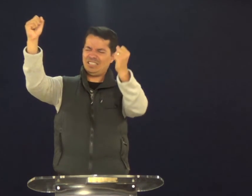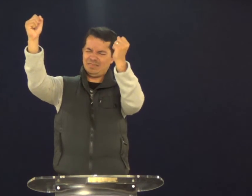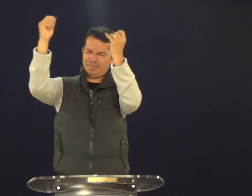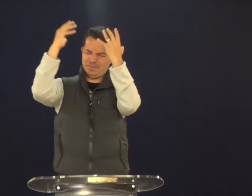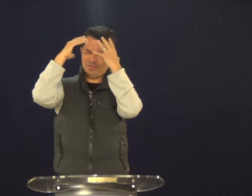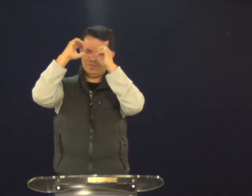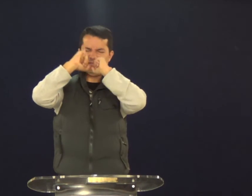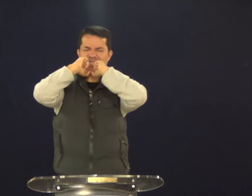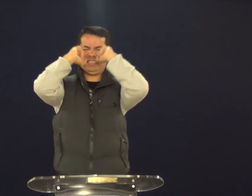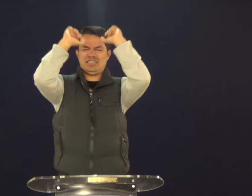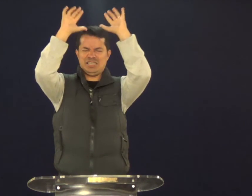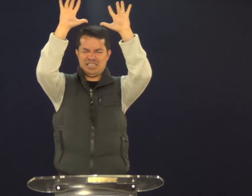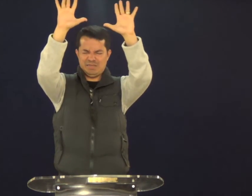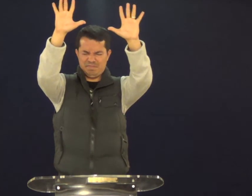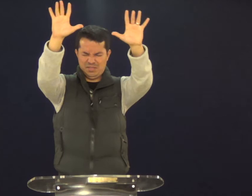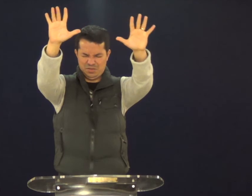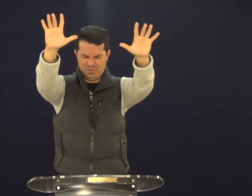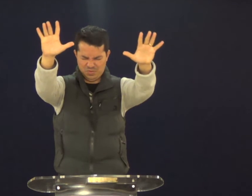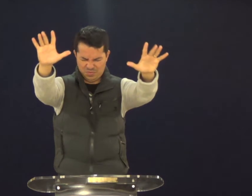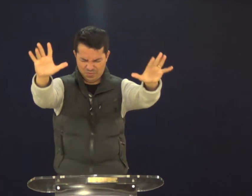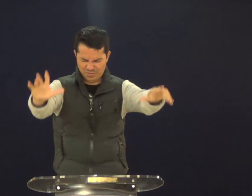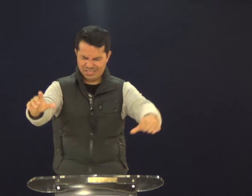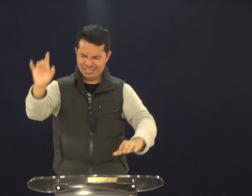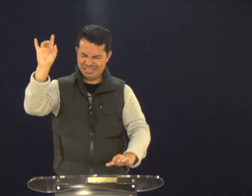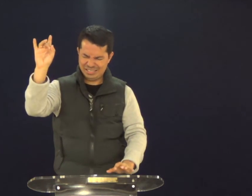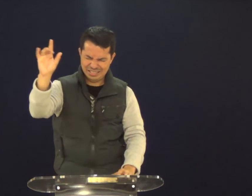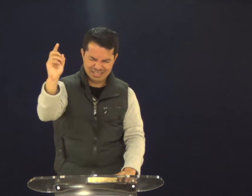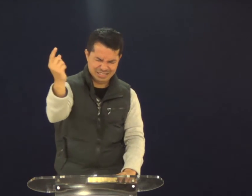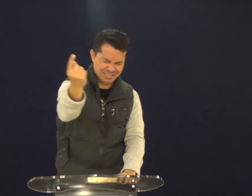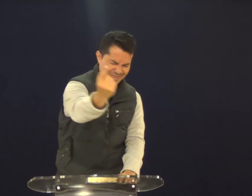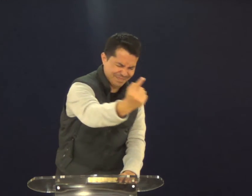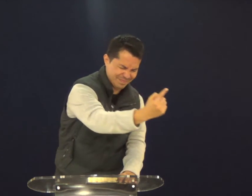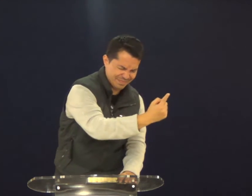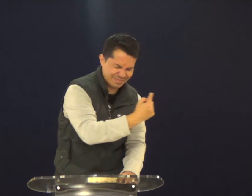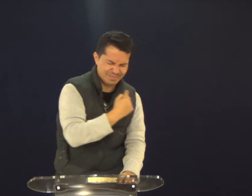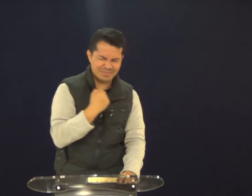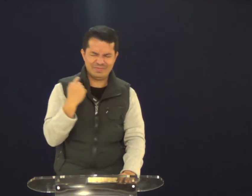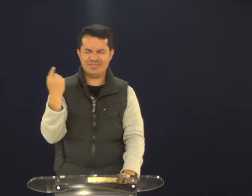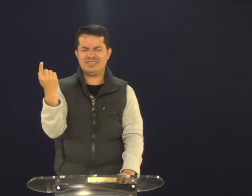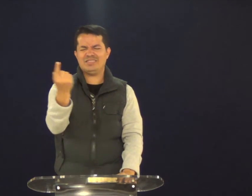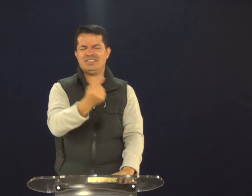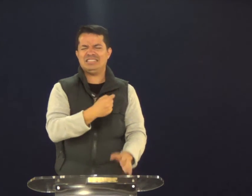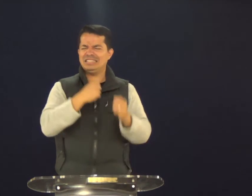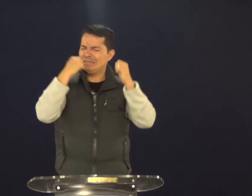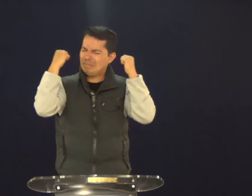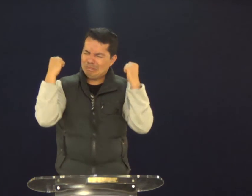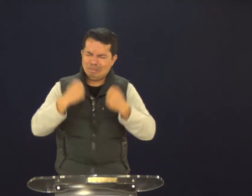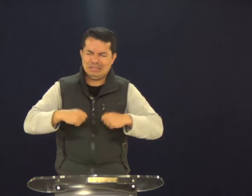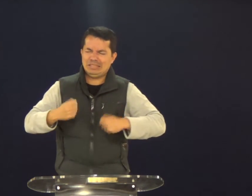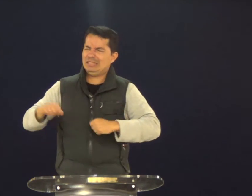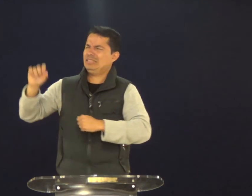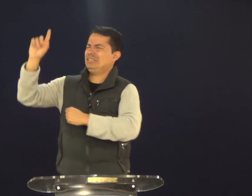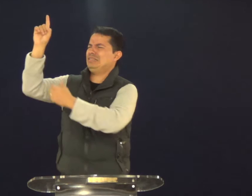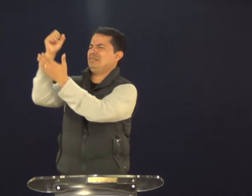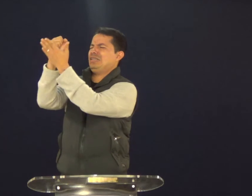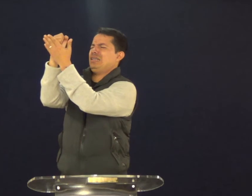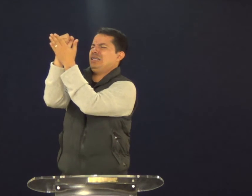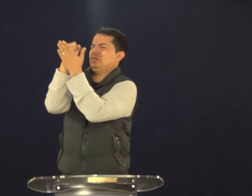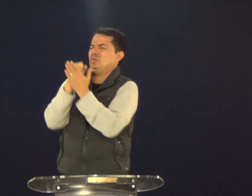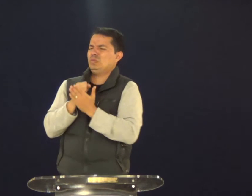Deus, venha com a Sua bênção sobre a minha vida e a vida de cada irmão meu que está aqui. Cada um de nós